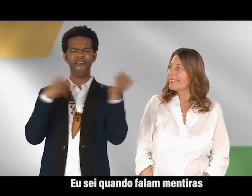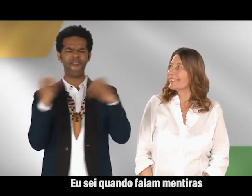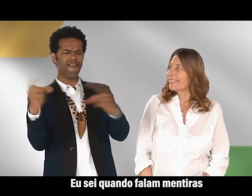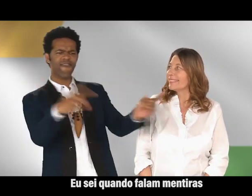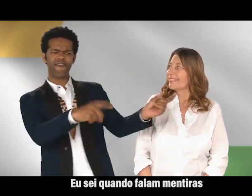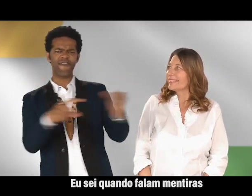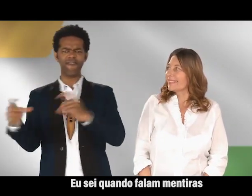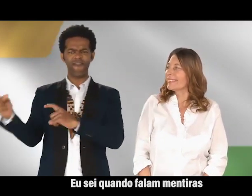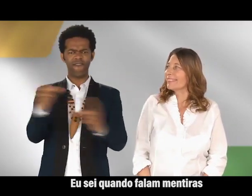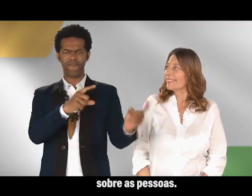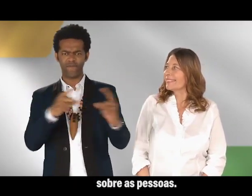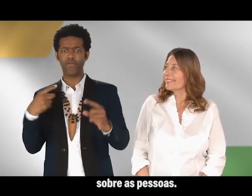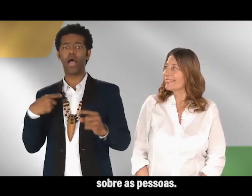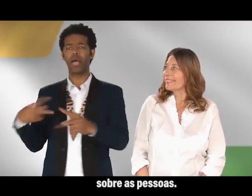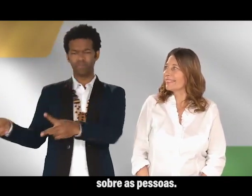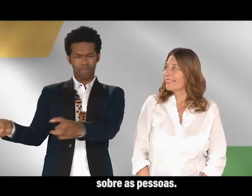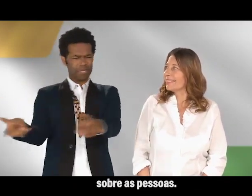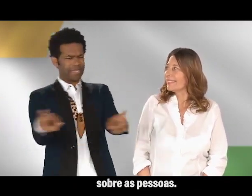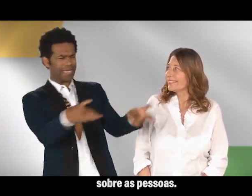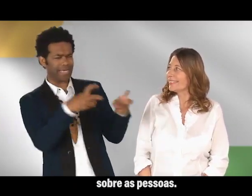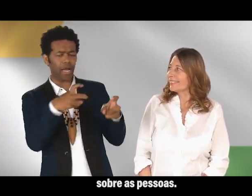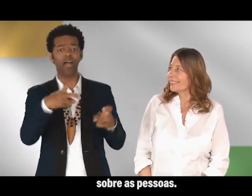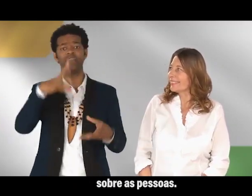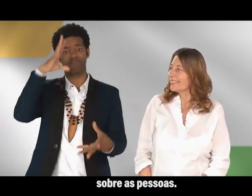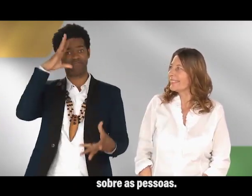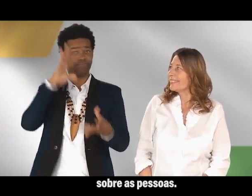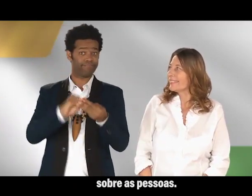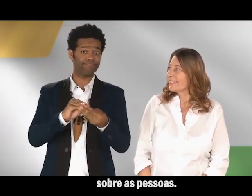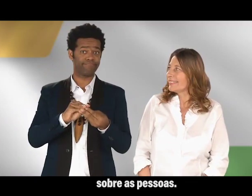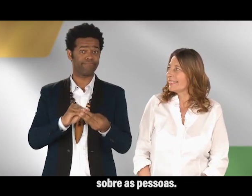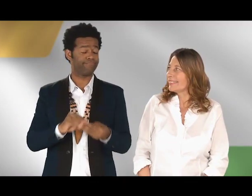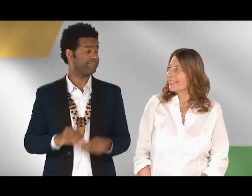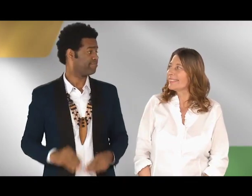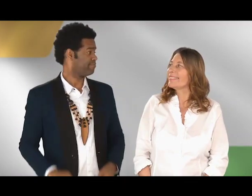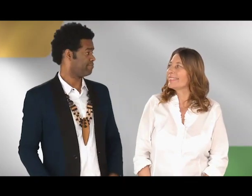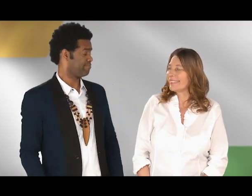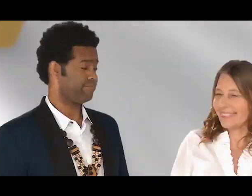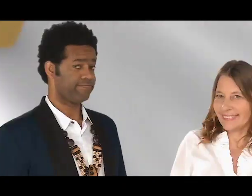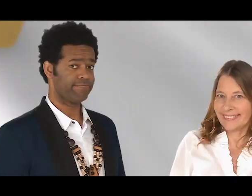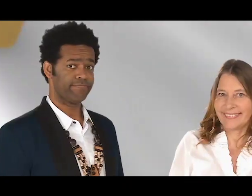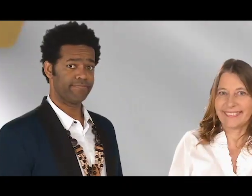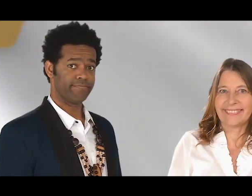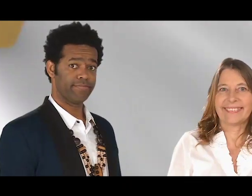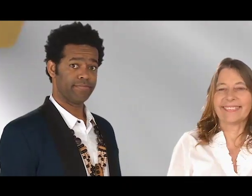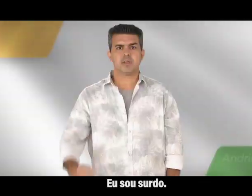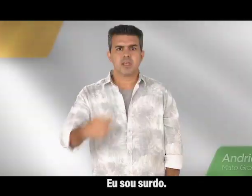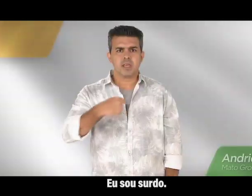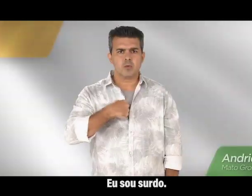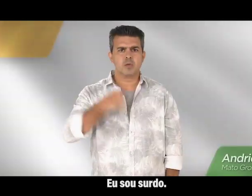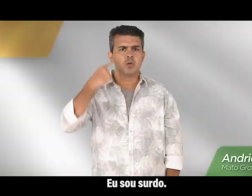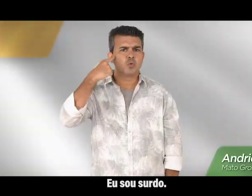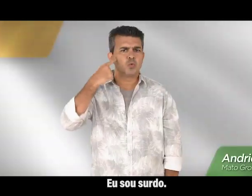sobre as pessoas, eu sou surdo,